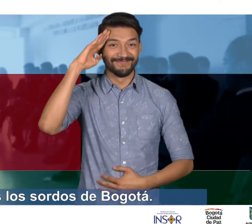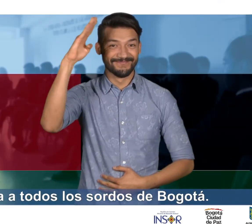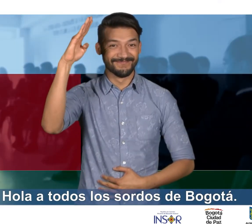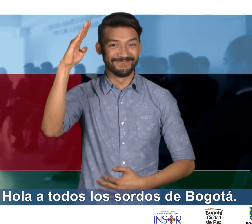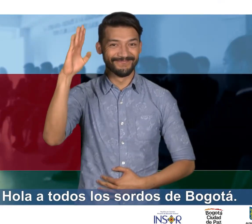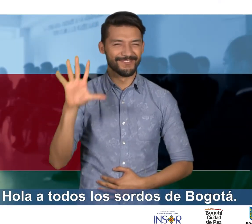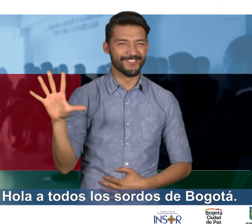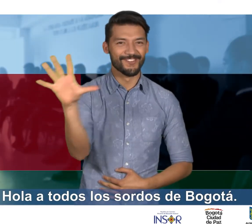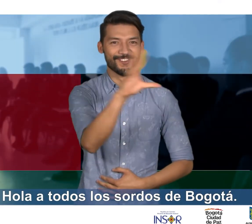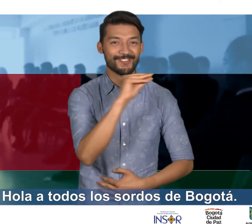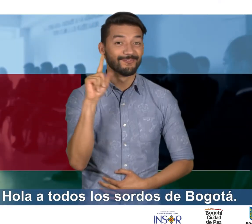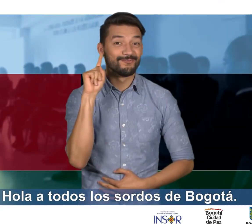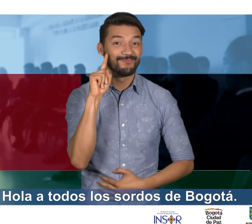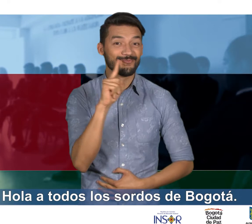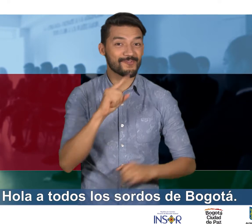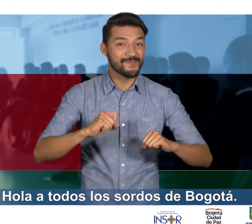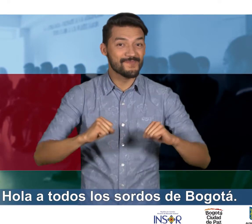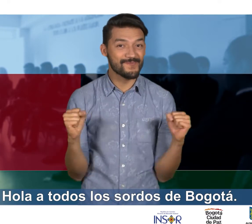Hola a todos los sordos de Bogotá.